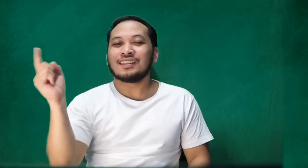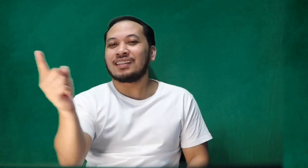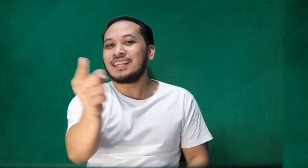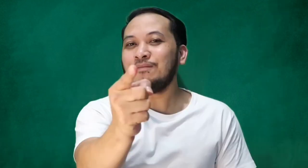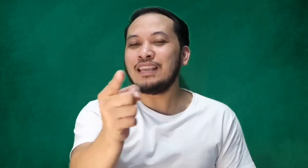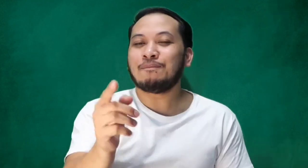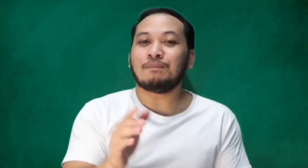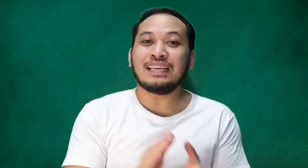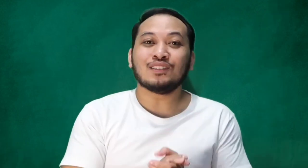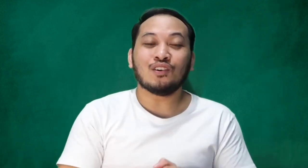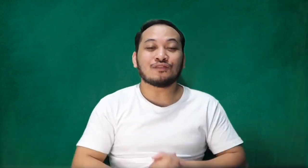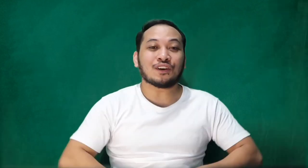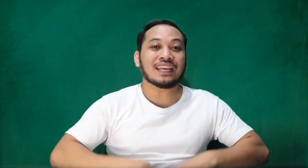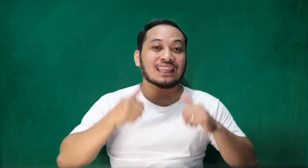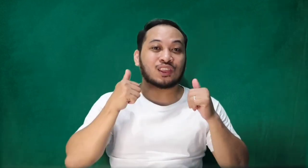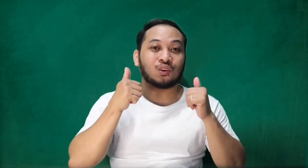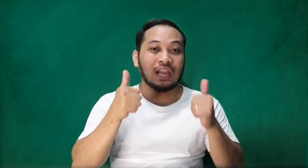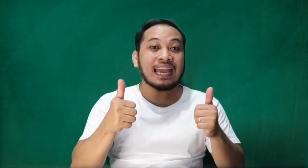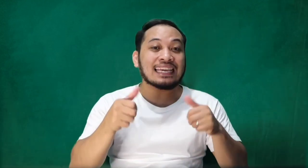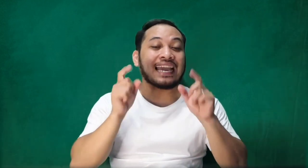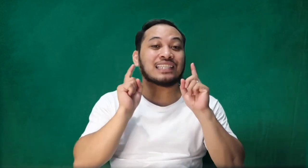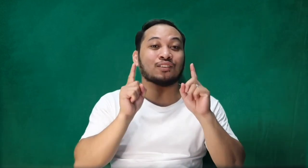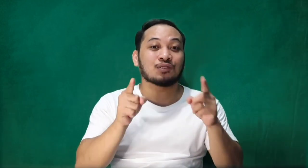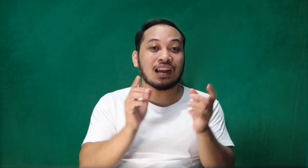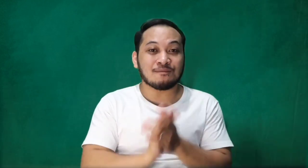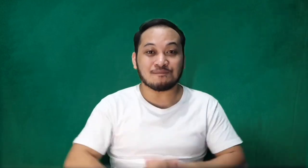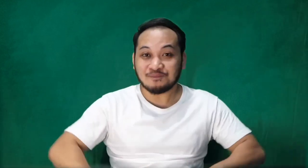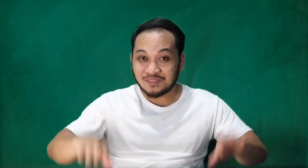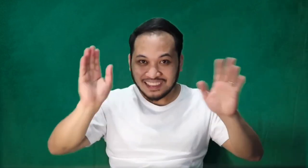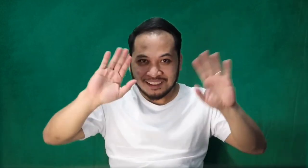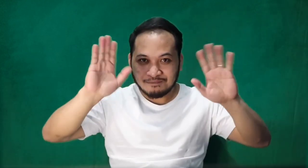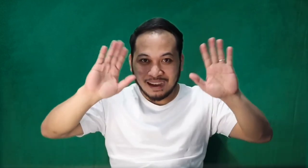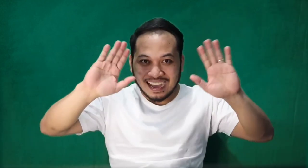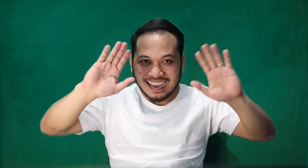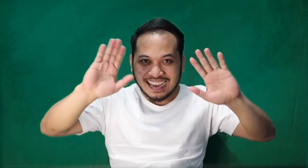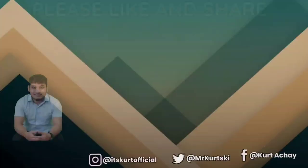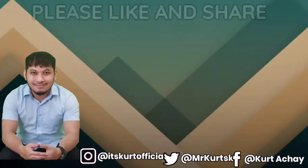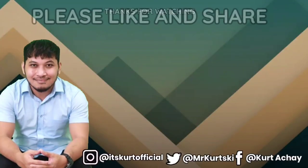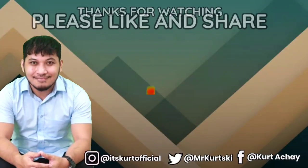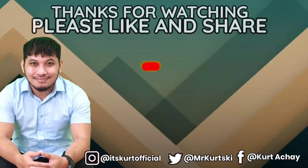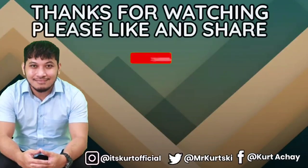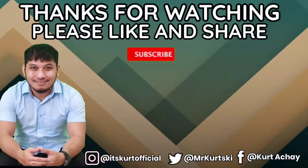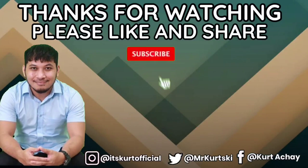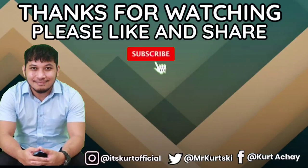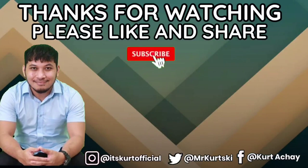TV. Please don't forget to like and subscribe. Bye! Bye!